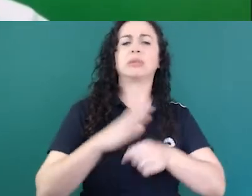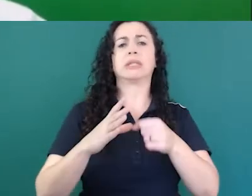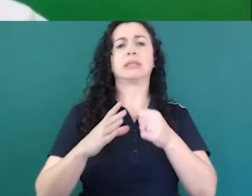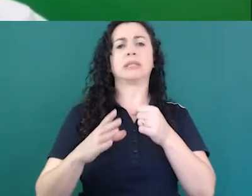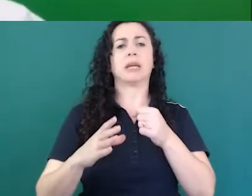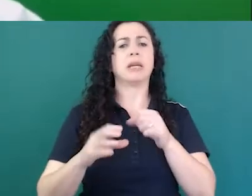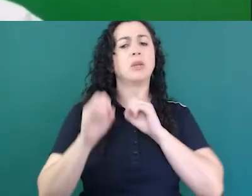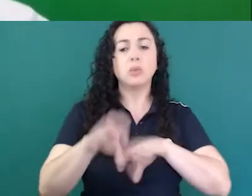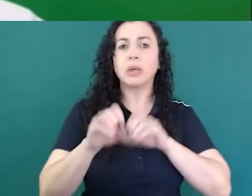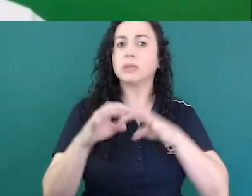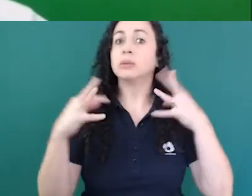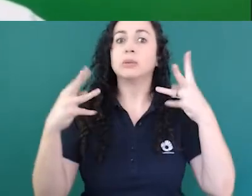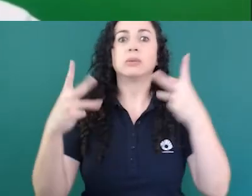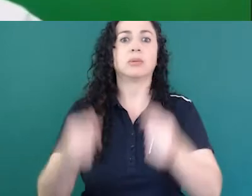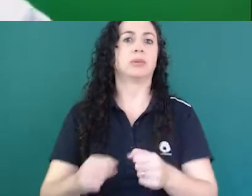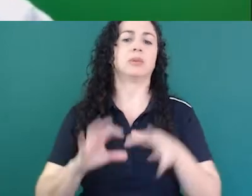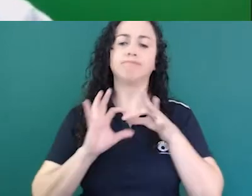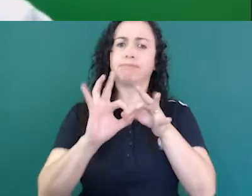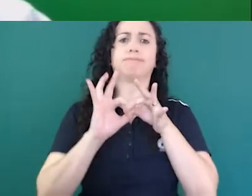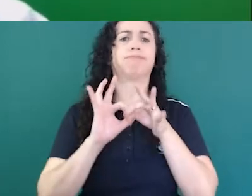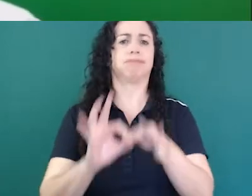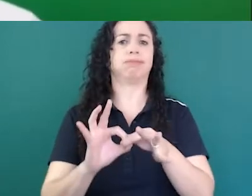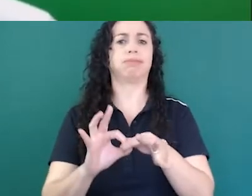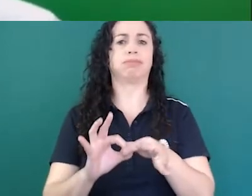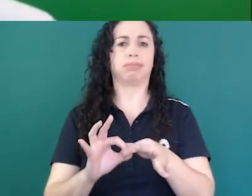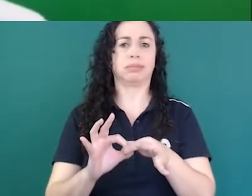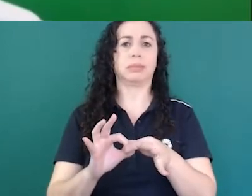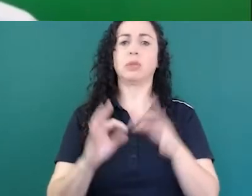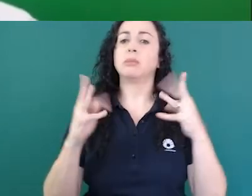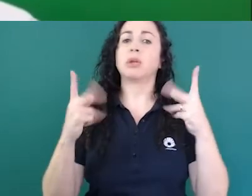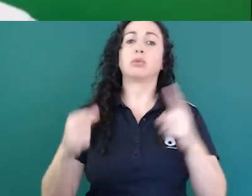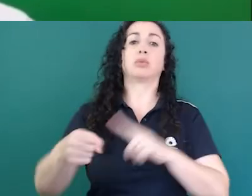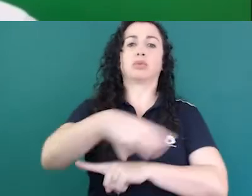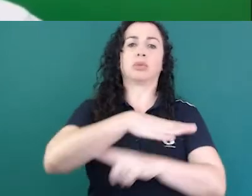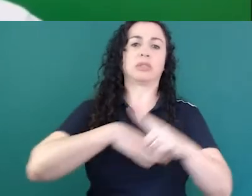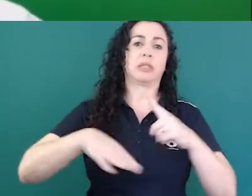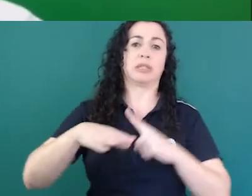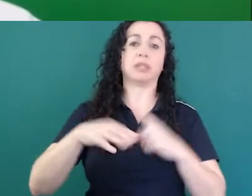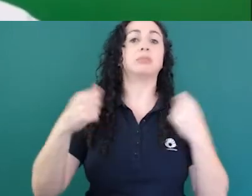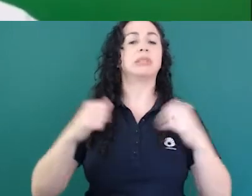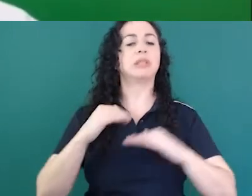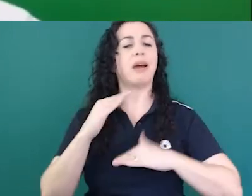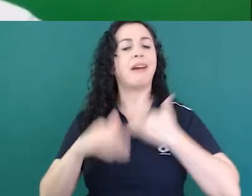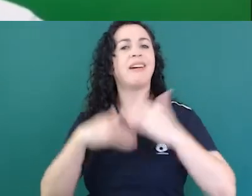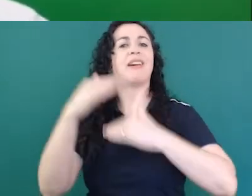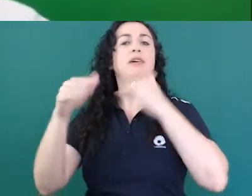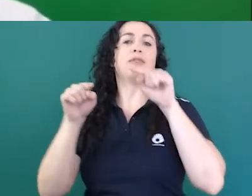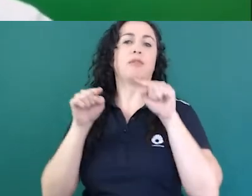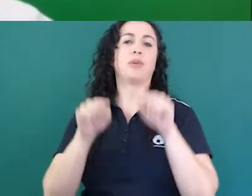isso é danoso para a sociedade a gente não evolui a gente evolui caminhando junto a humanidade